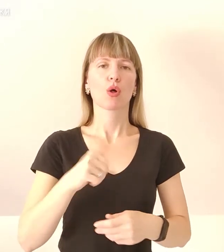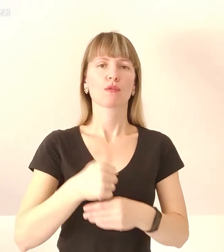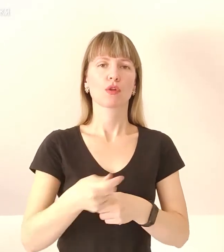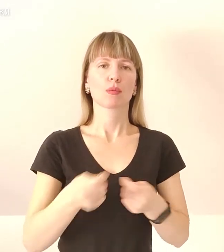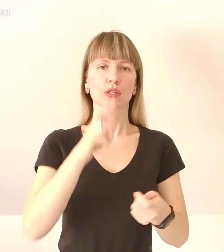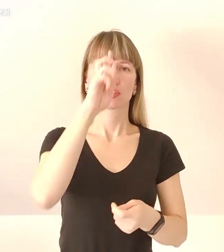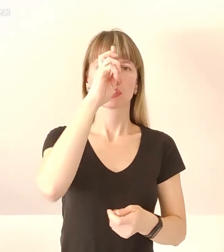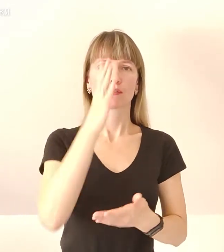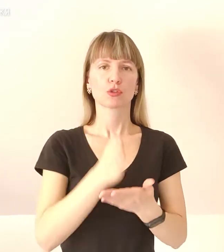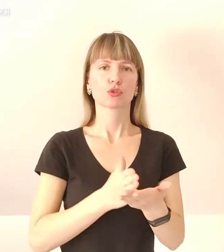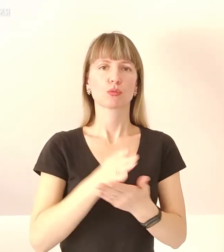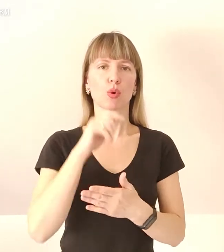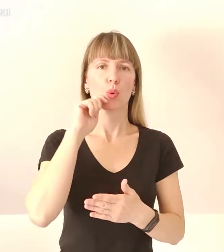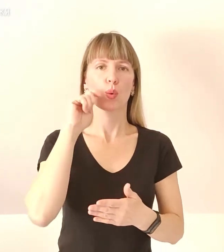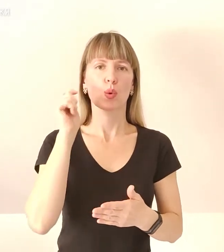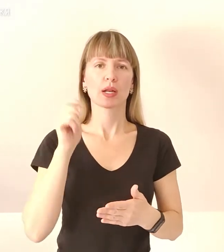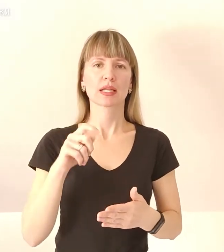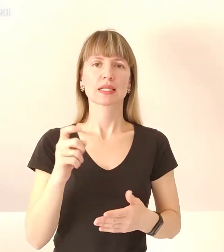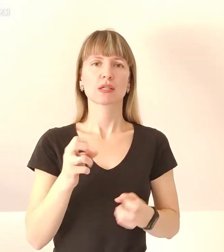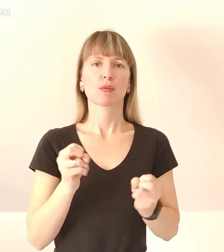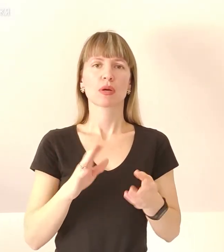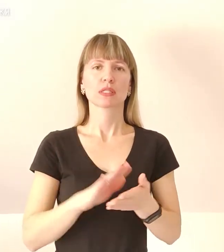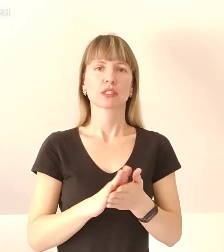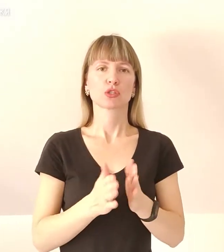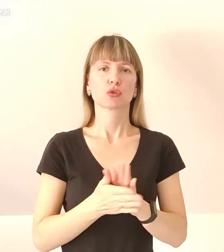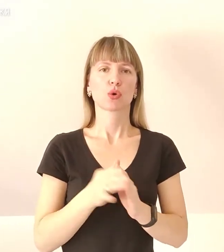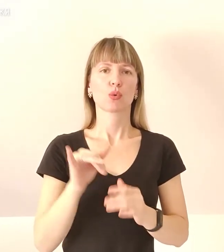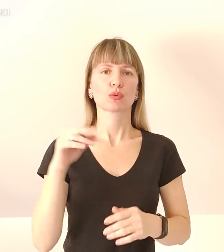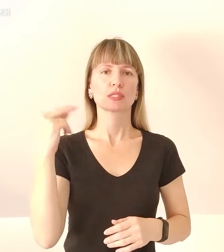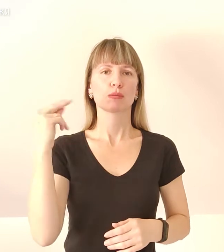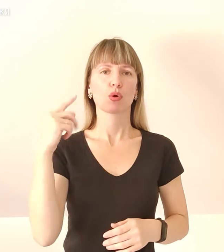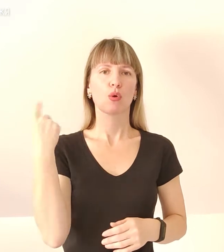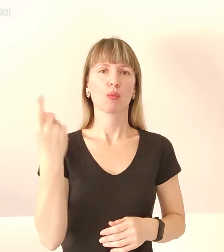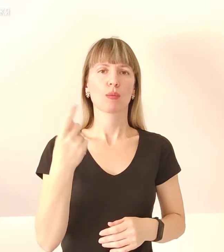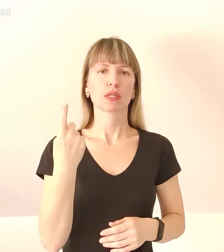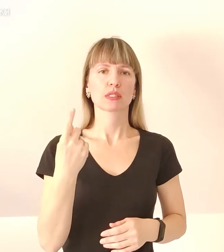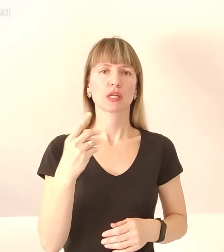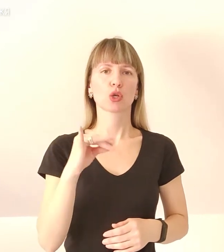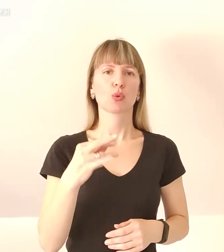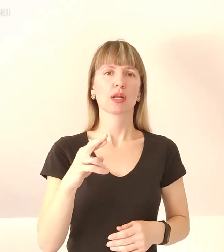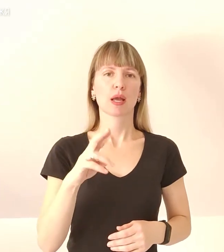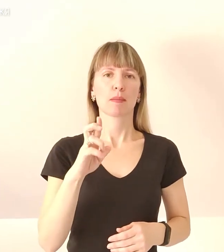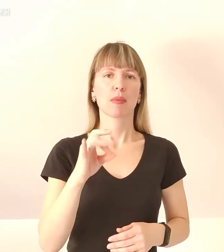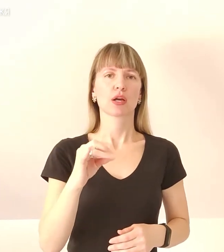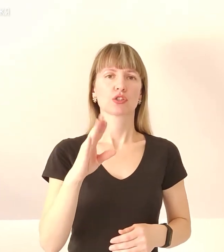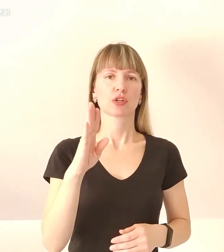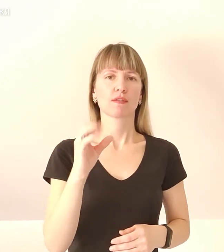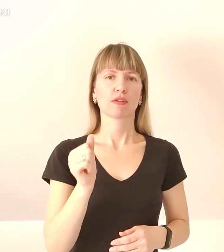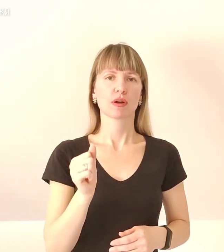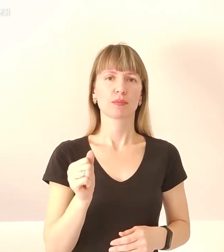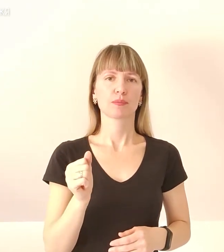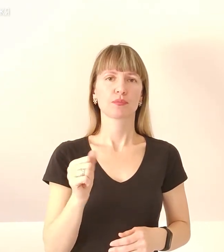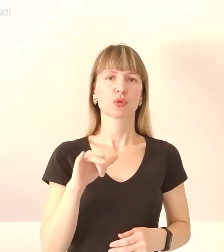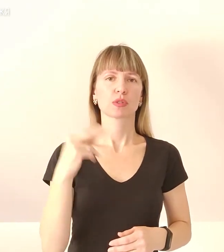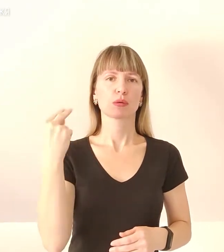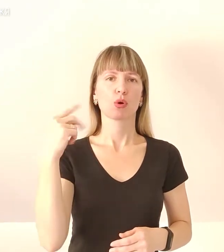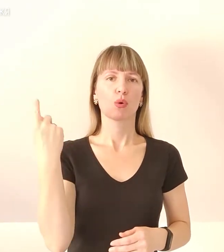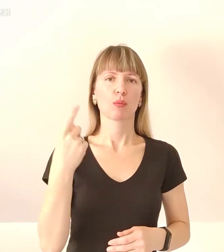Державної служби України з надзвичайних ситуацій у Запорізькій області Юлія Баришева. У Запорізькій області ведуться